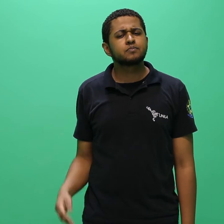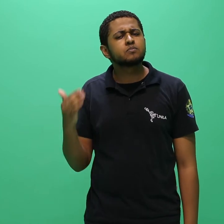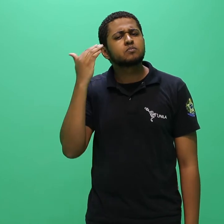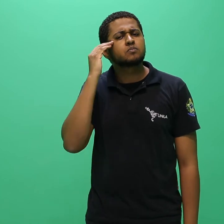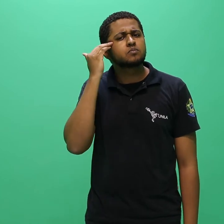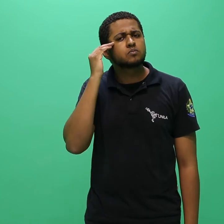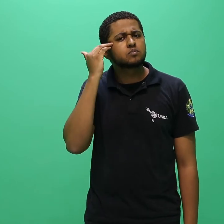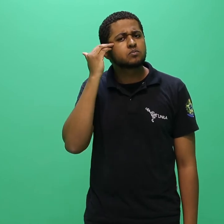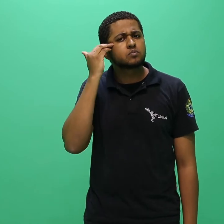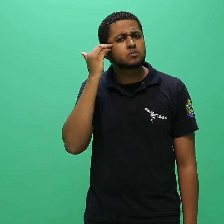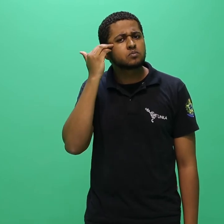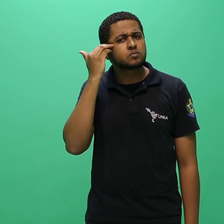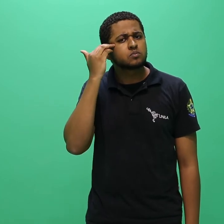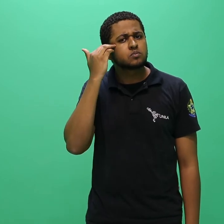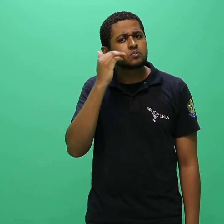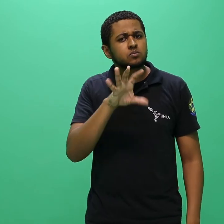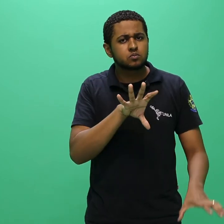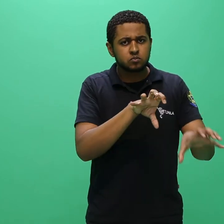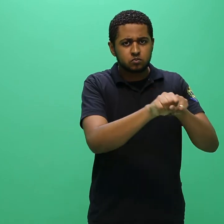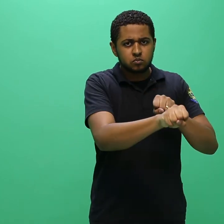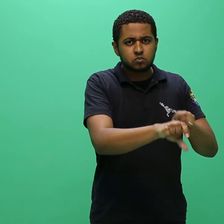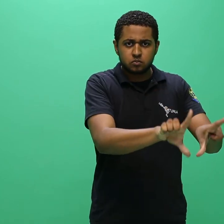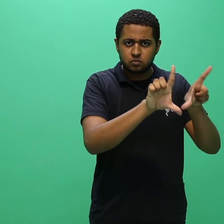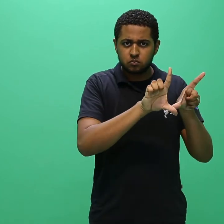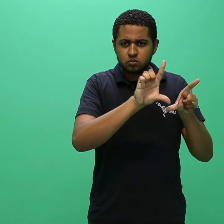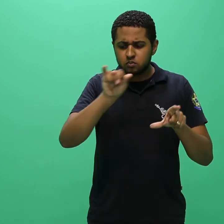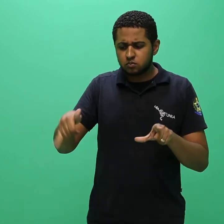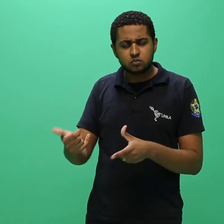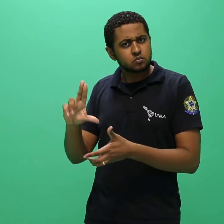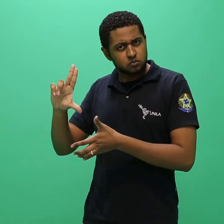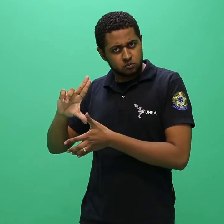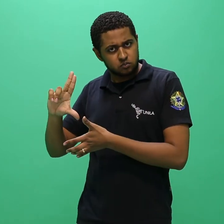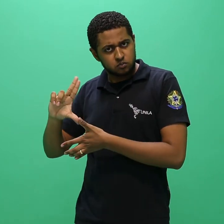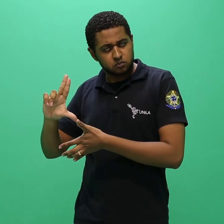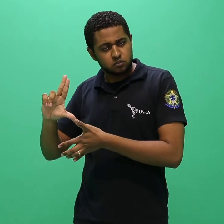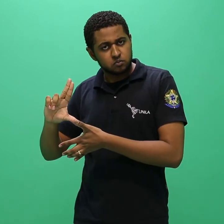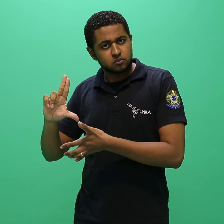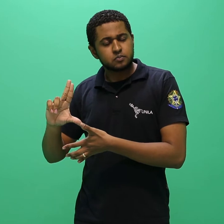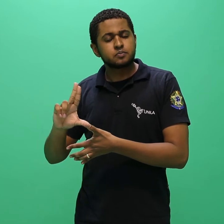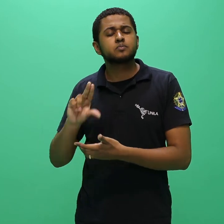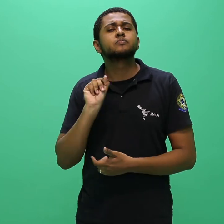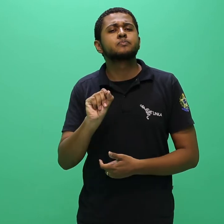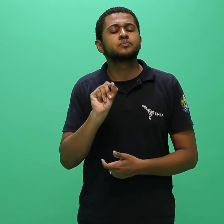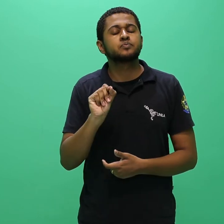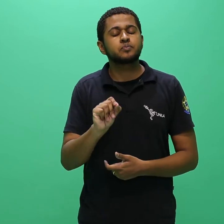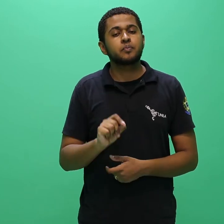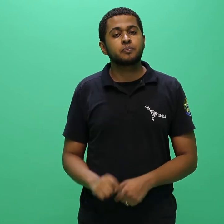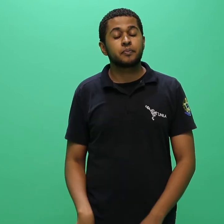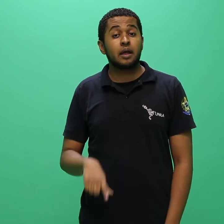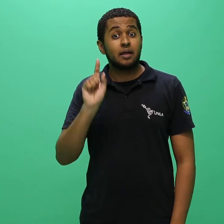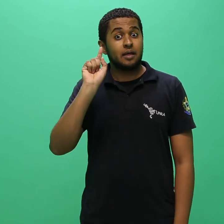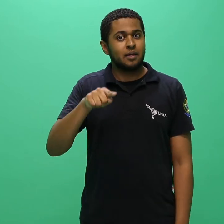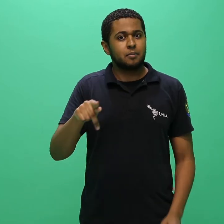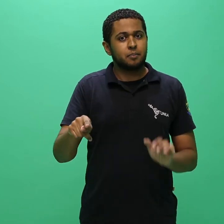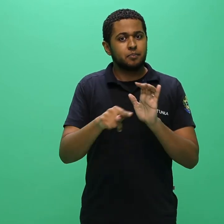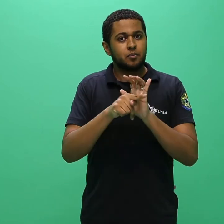Entende-se por aproveitamento de diploma a modalidade destinada à graduação que possua